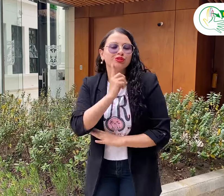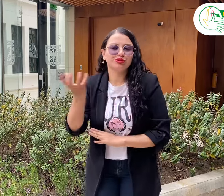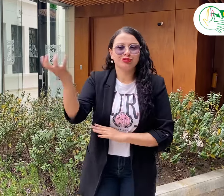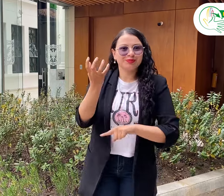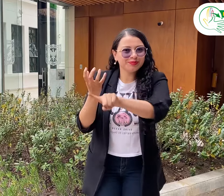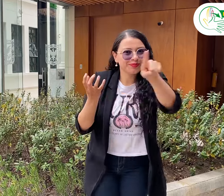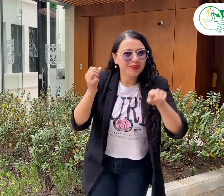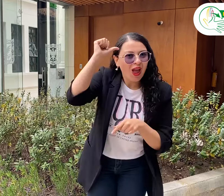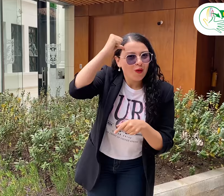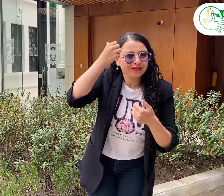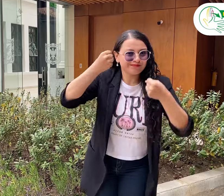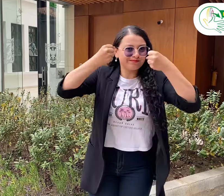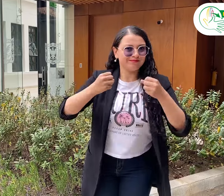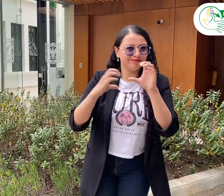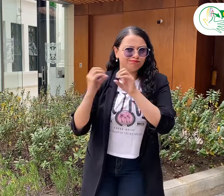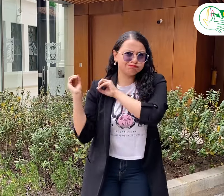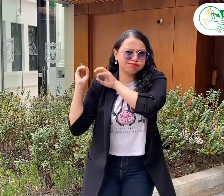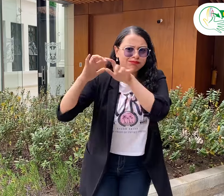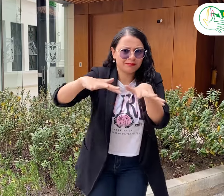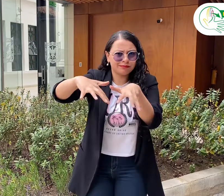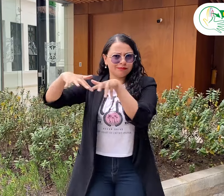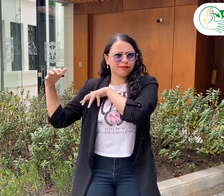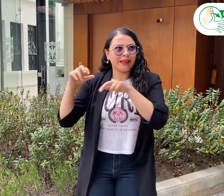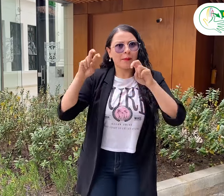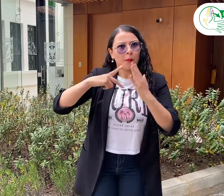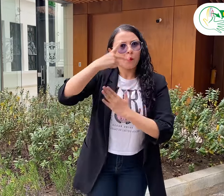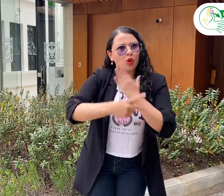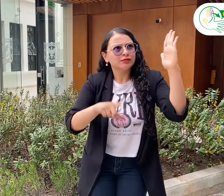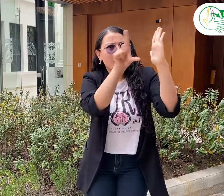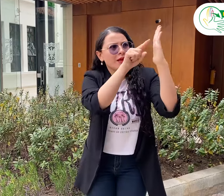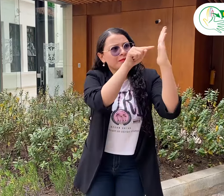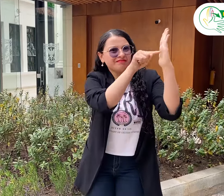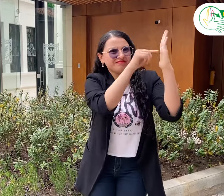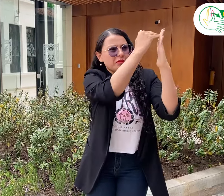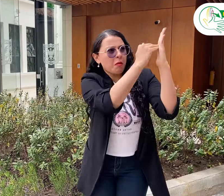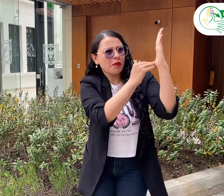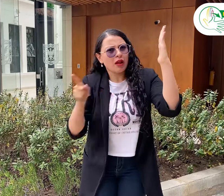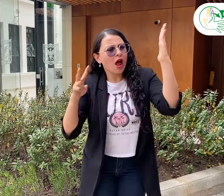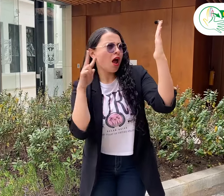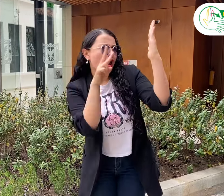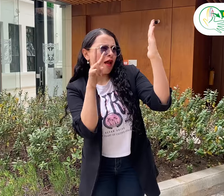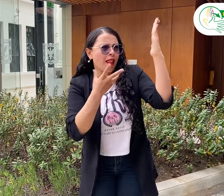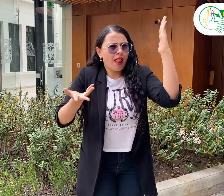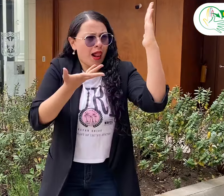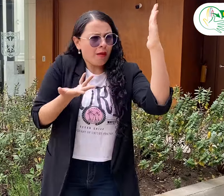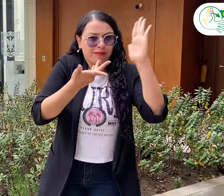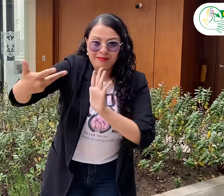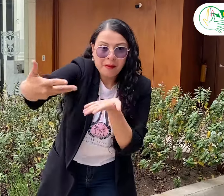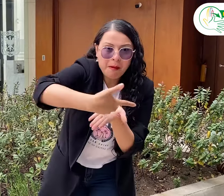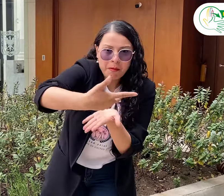¿Recuerdan que en la sede de Sordewoc se hizo una consulta pública donde analizamos y discutimos cada punto del proyecto? Las recomendaciones que se